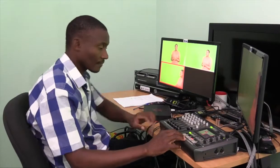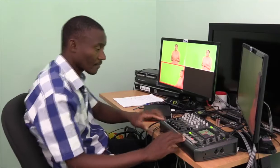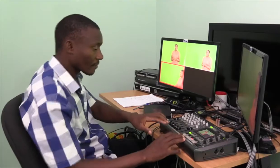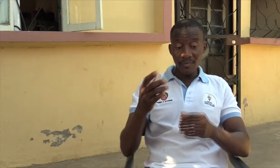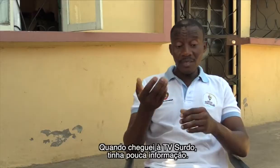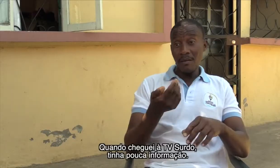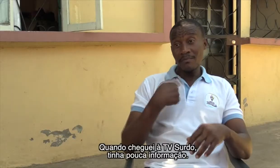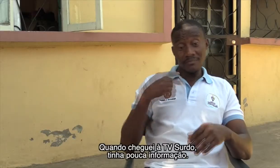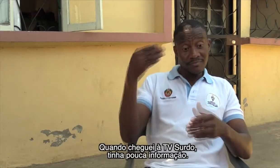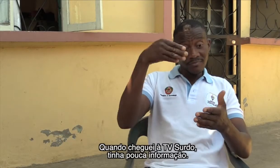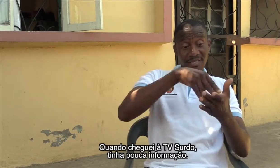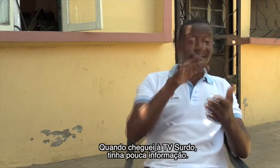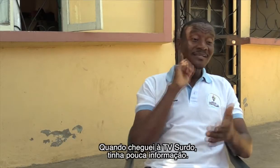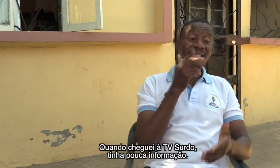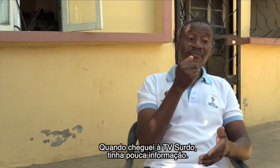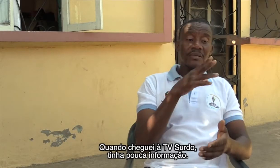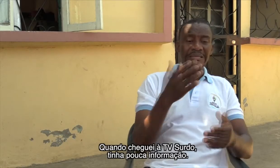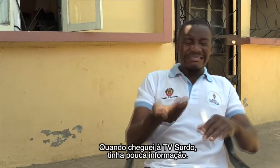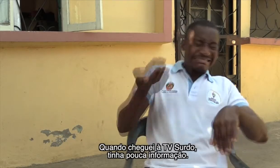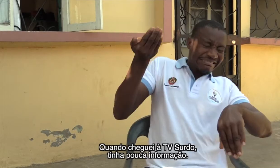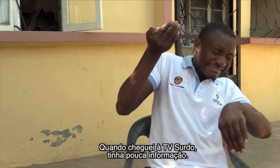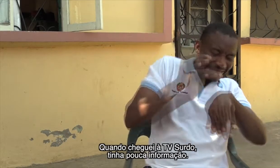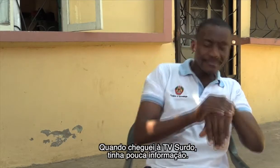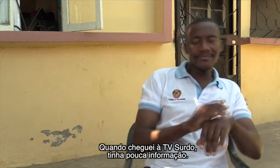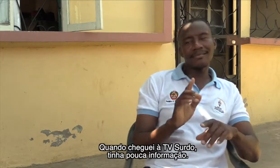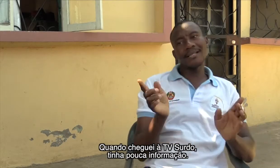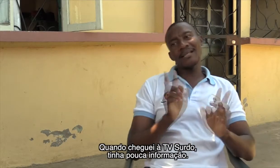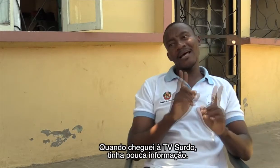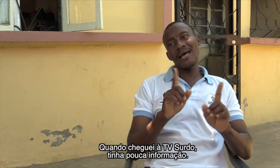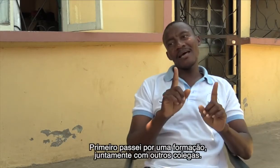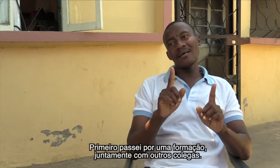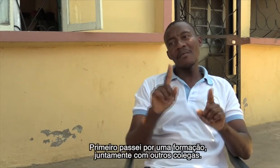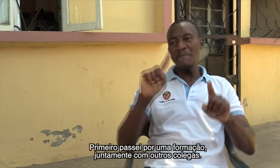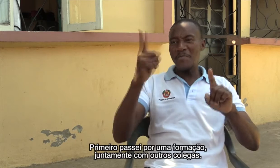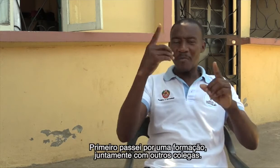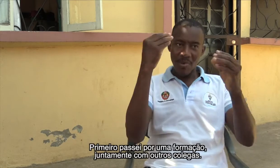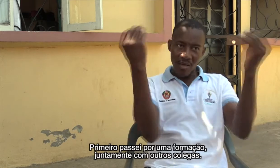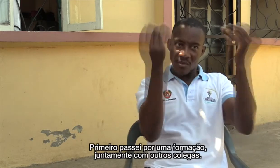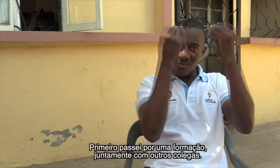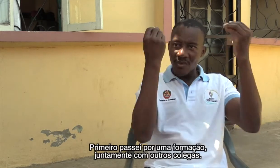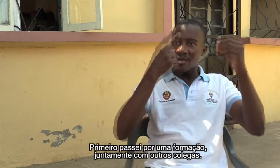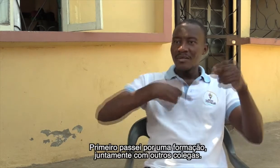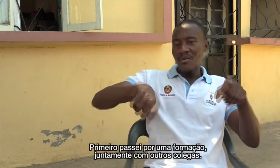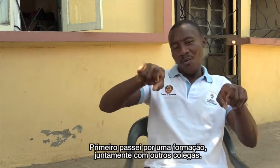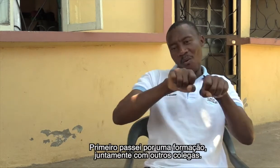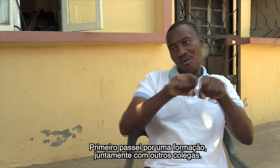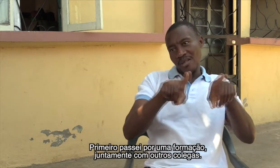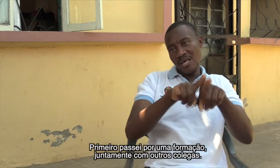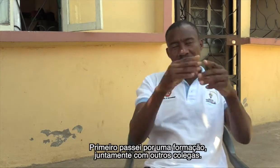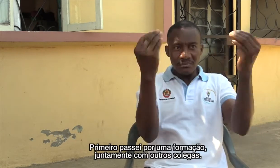Quando cheguei à TV surdo, não era profissional. Primeiro passei por uma formação, juntamente